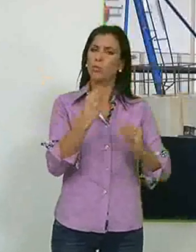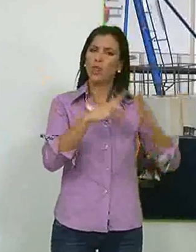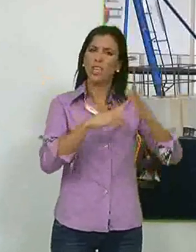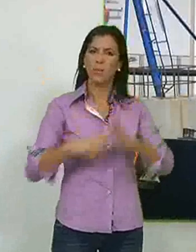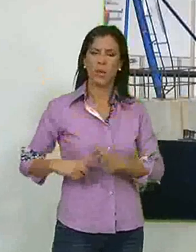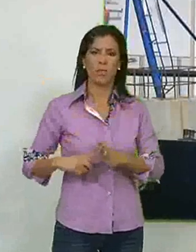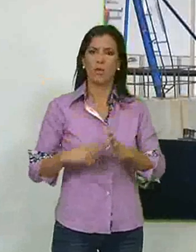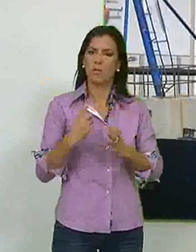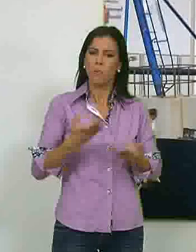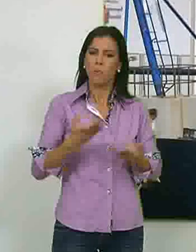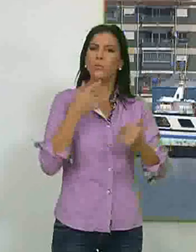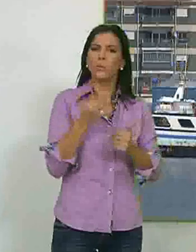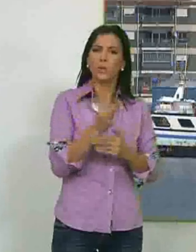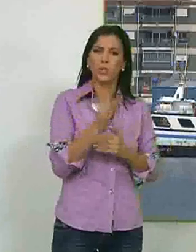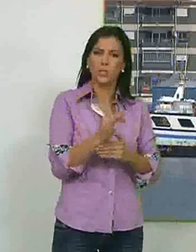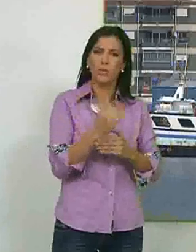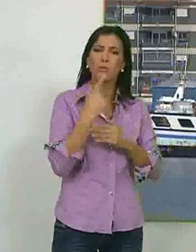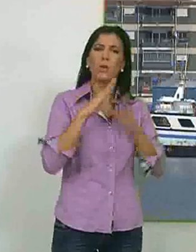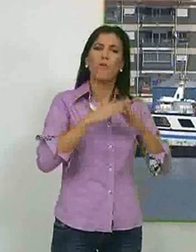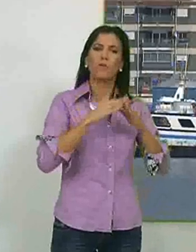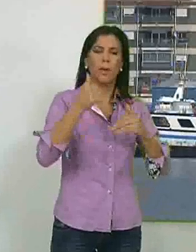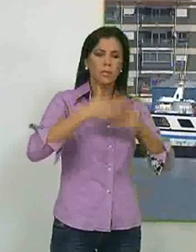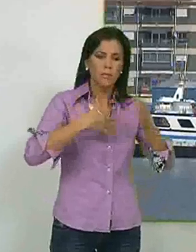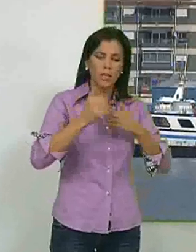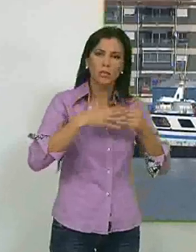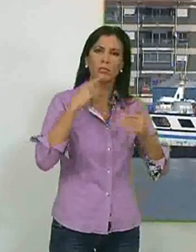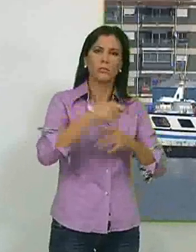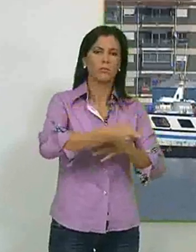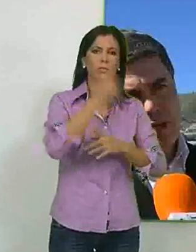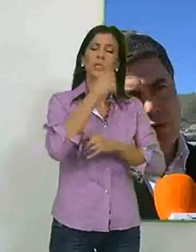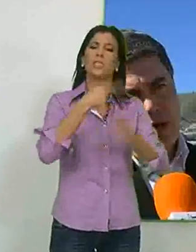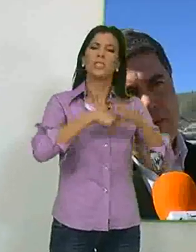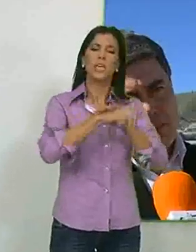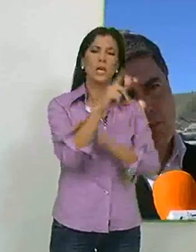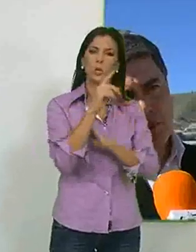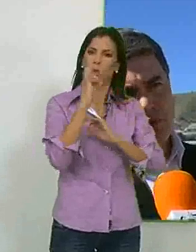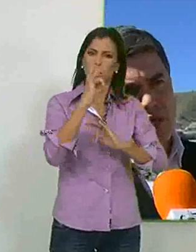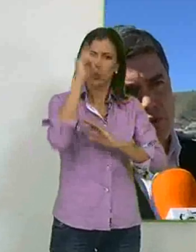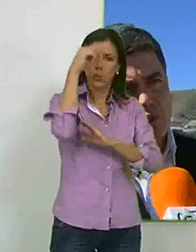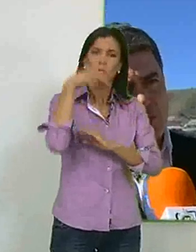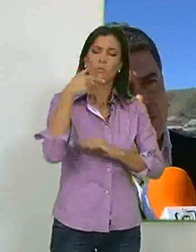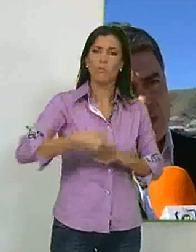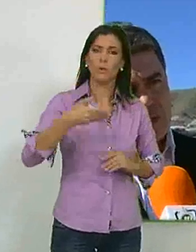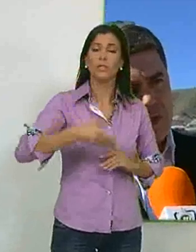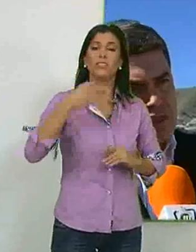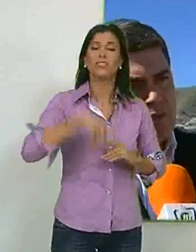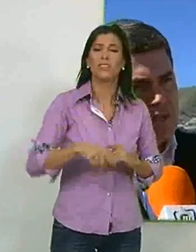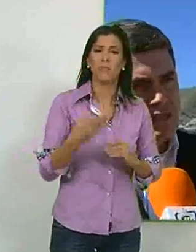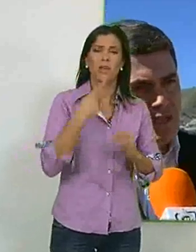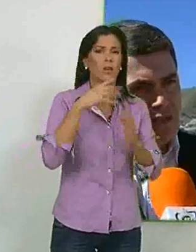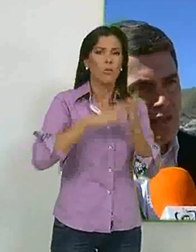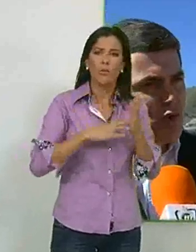discriminatorio positivo a la flota artesanal y marisqueo, desarrollo de la acuicultura, reducción